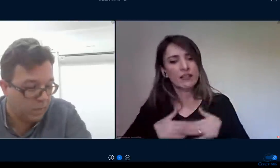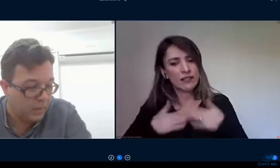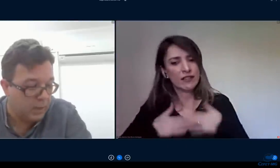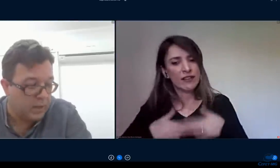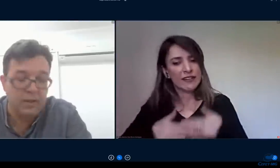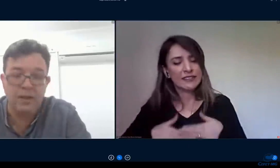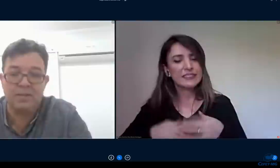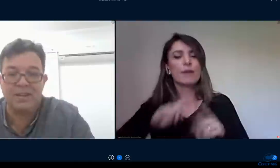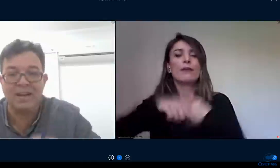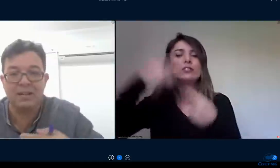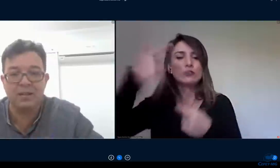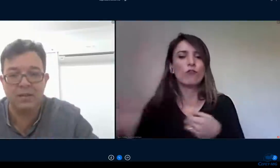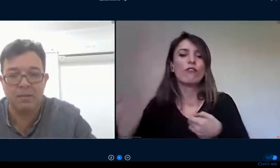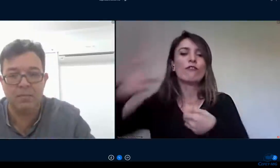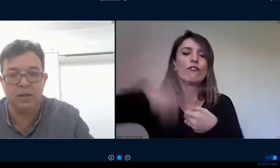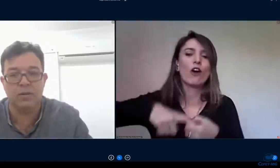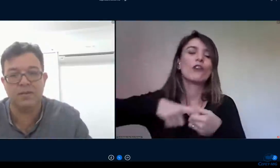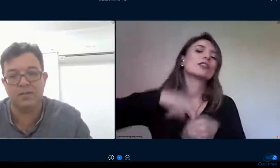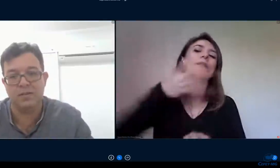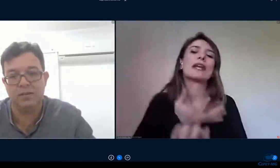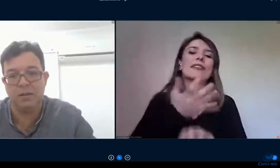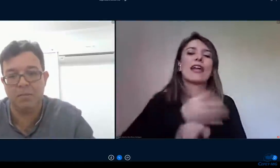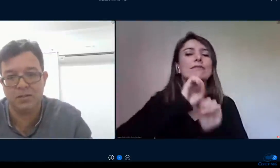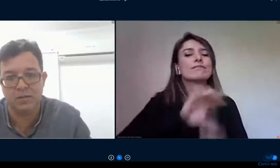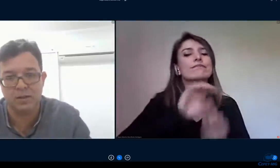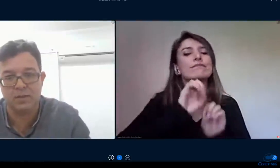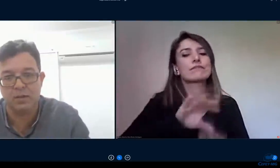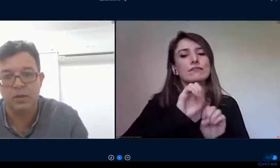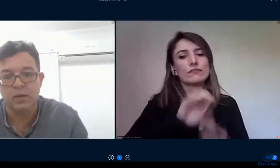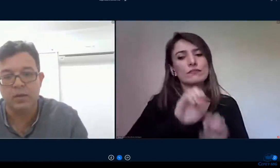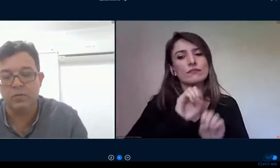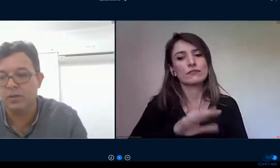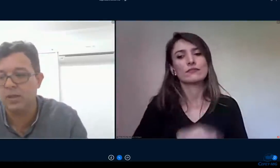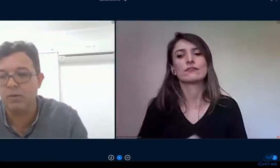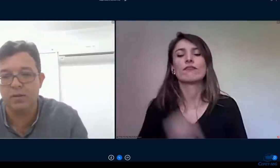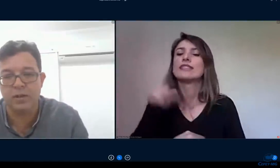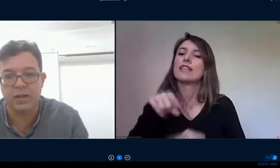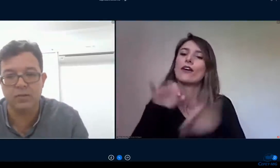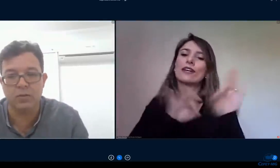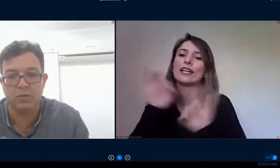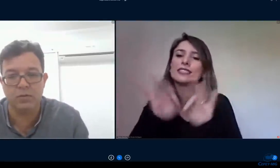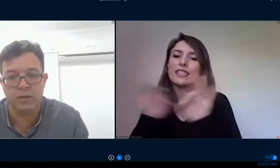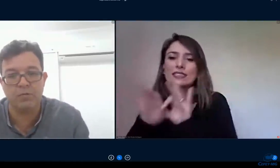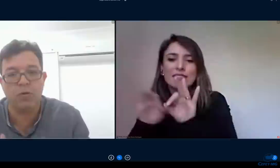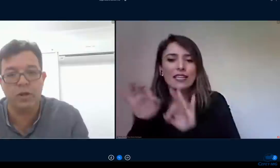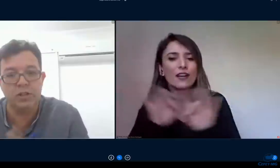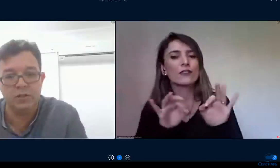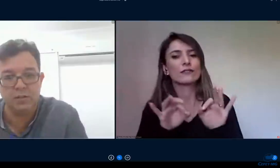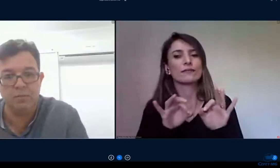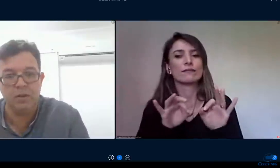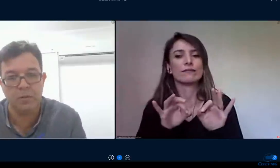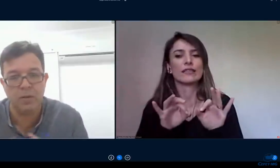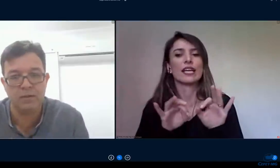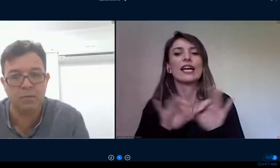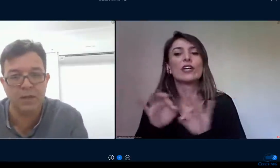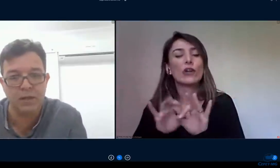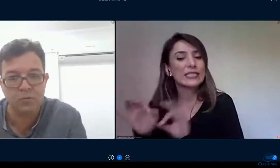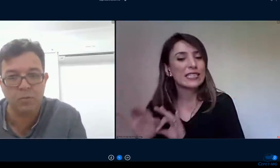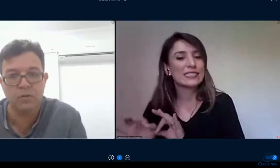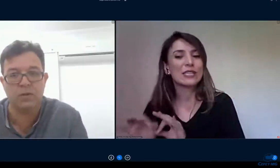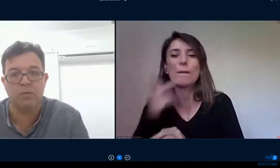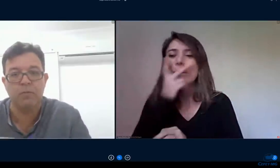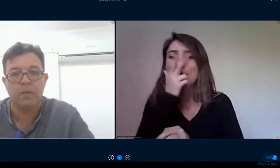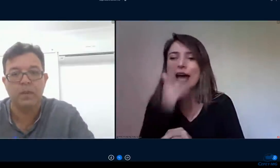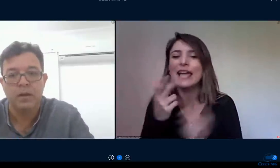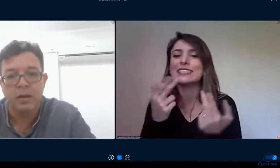fazendo esse cadenciamento essa sistematização eu vou até qualificar isso como sistema fordista mesmo é quase que uma